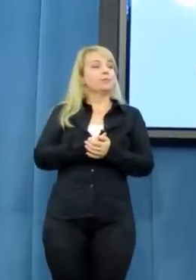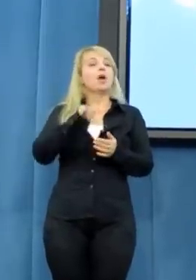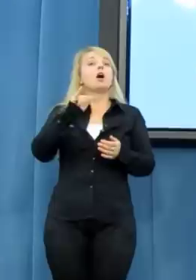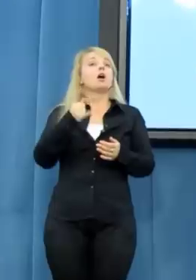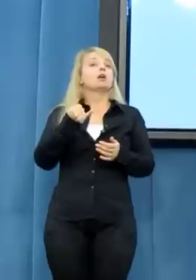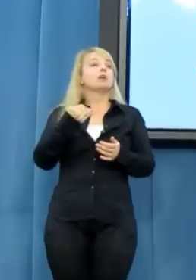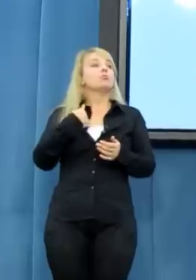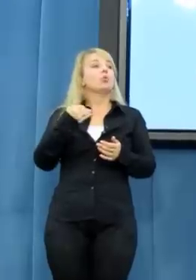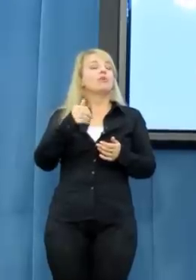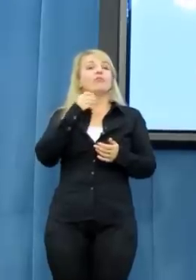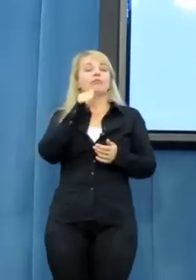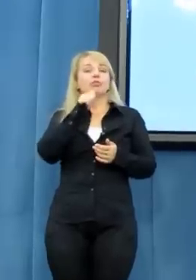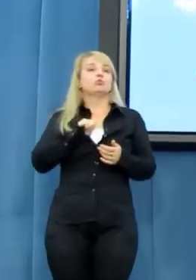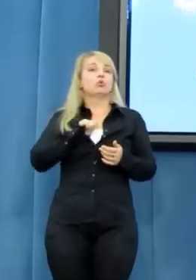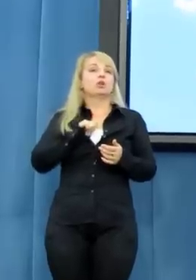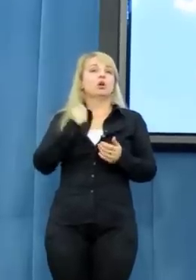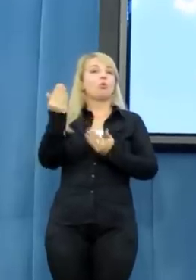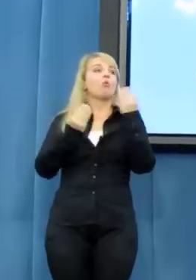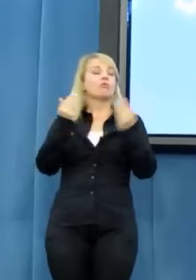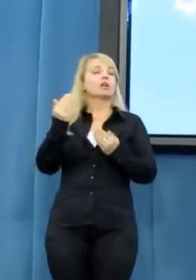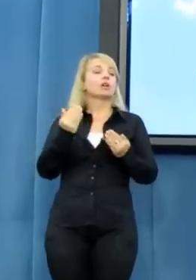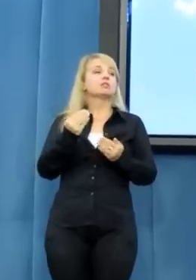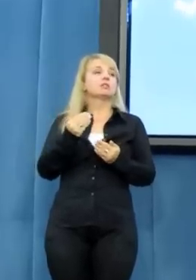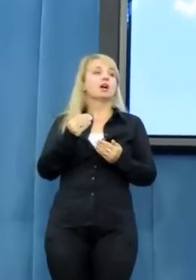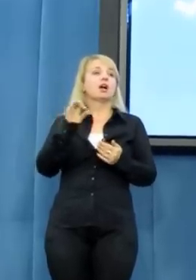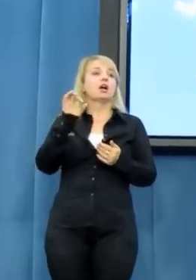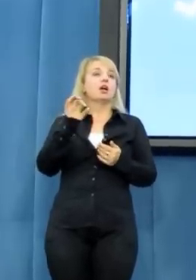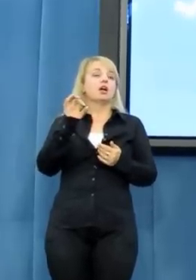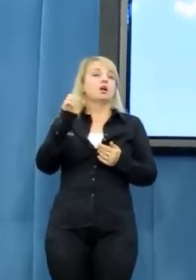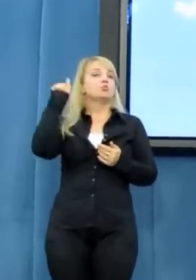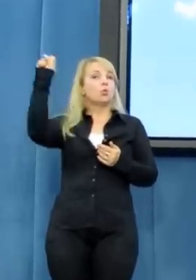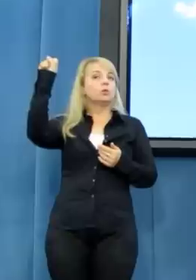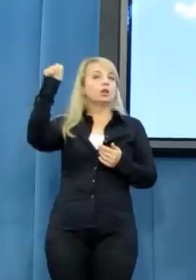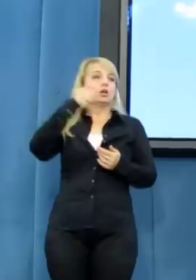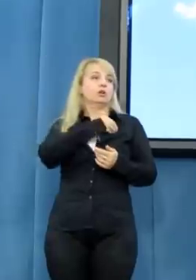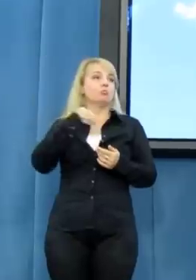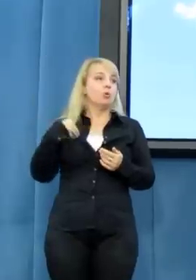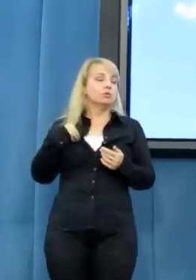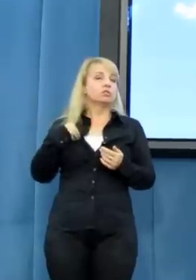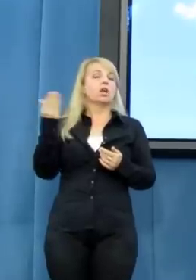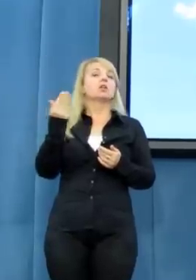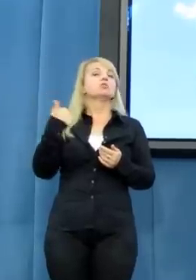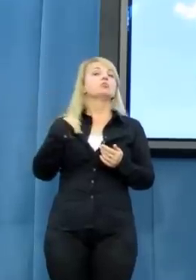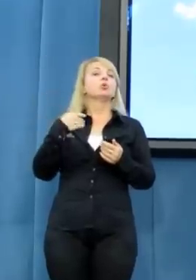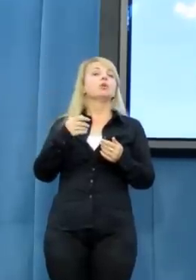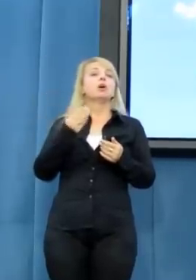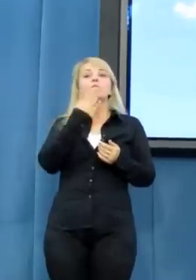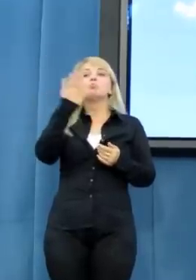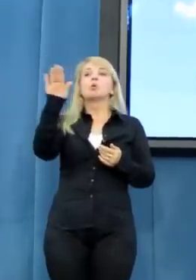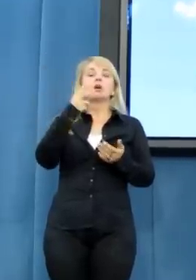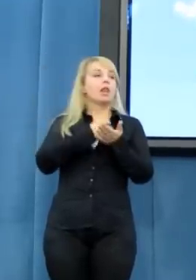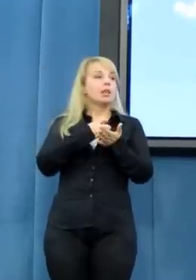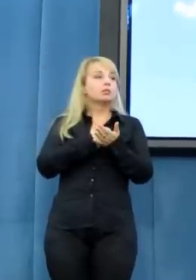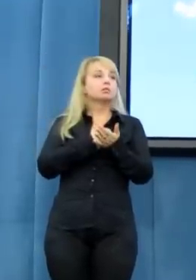Pani ocenia wczorajszą konferencję Solidarnej Polski, poprzez której przedstawiono listy do Korei Jackowskiej, żeby